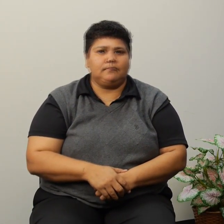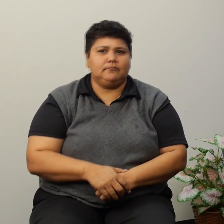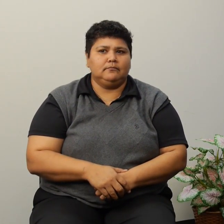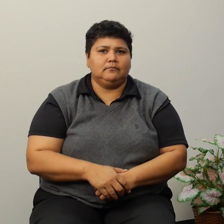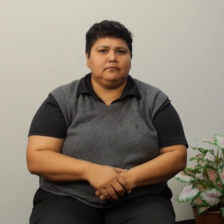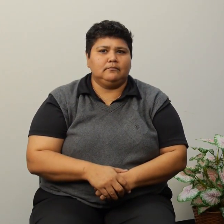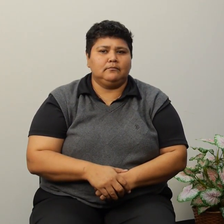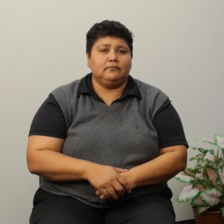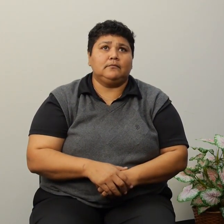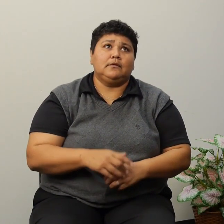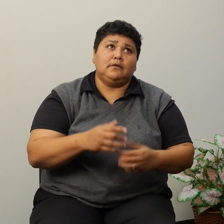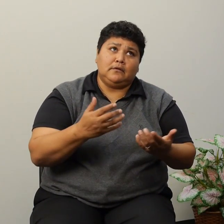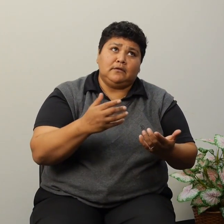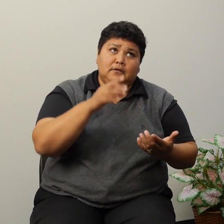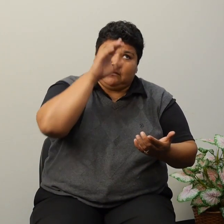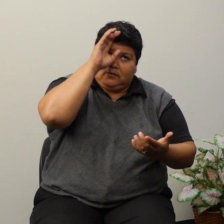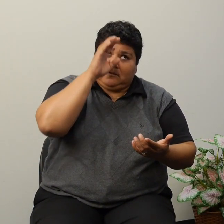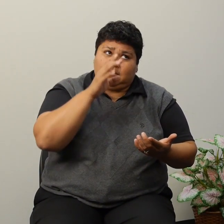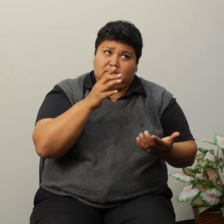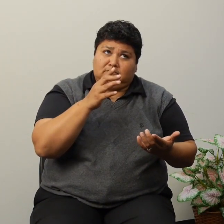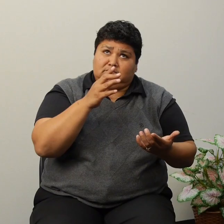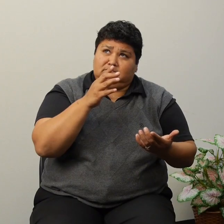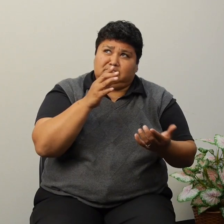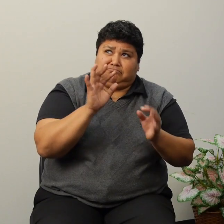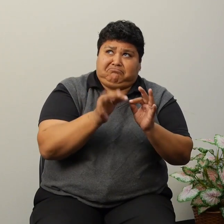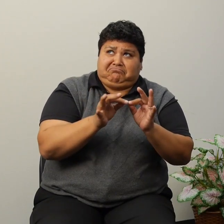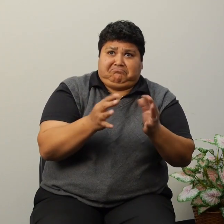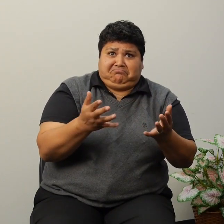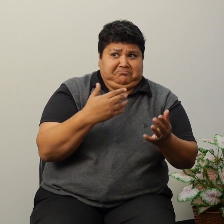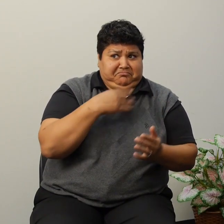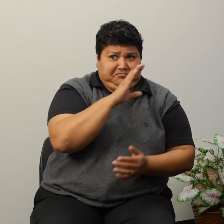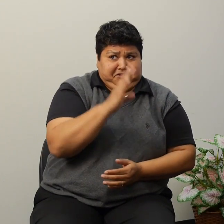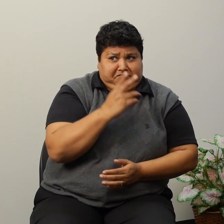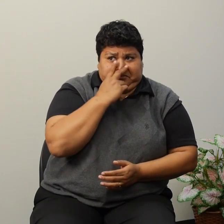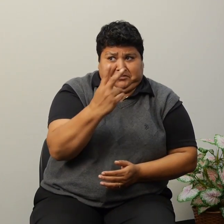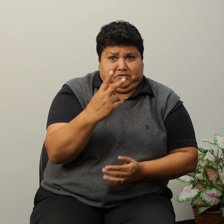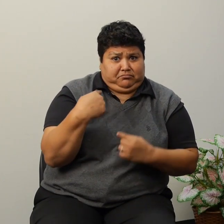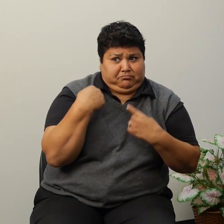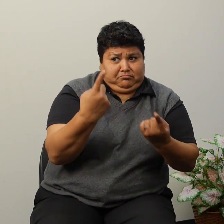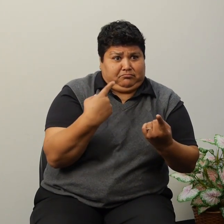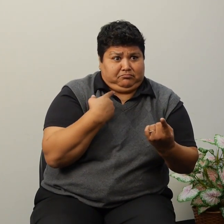Bueno, en realidad, no. No sé, nunca los vi. Los vi.